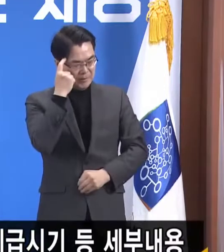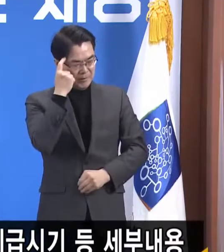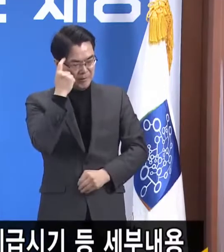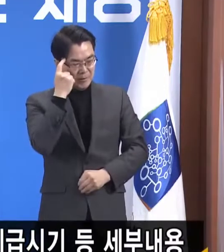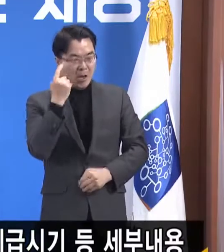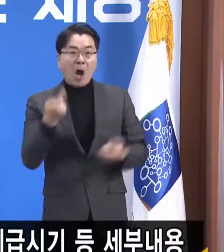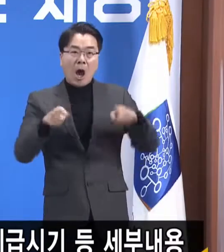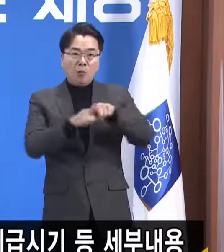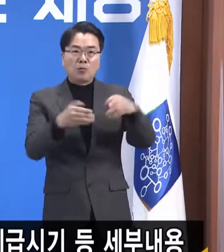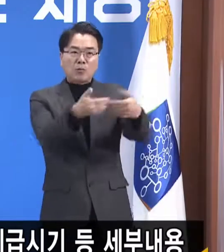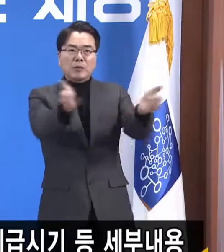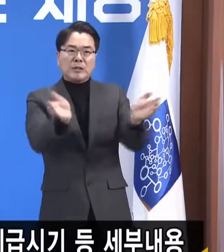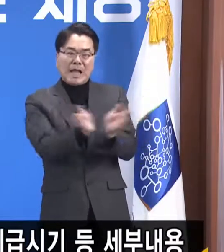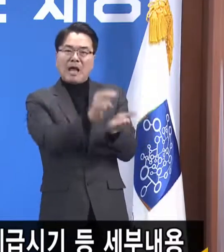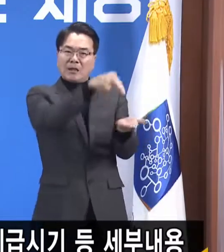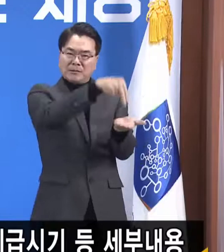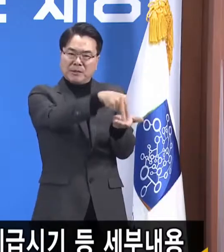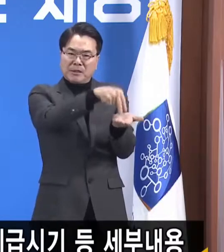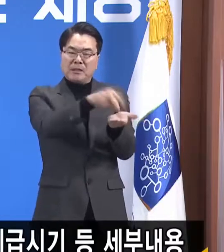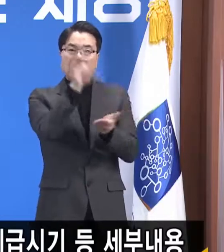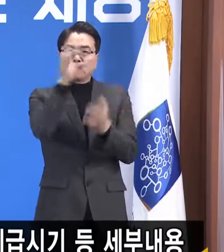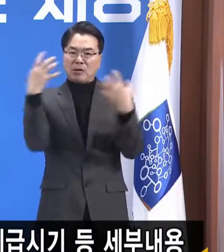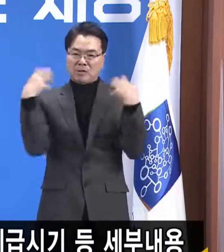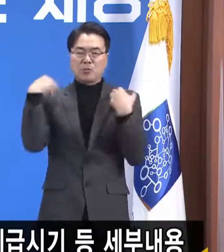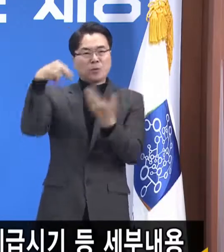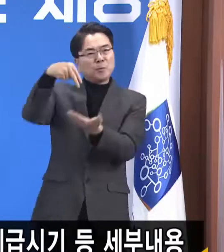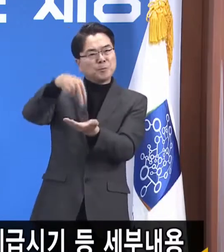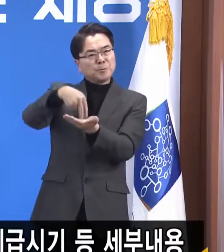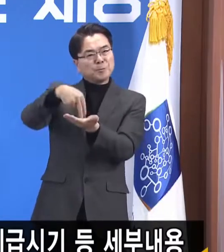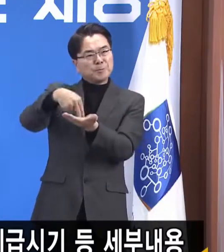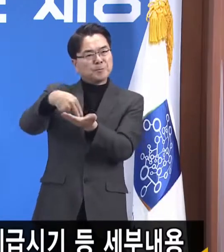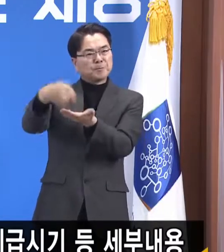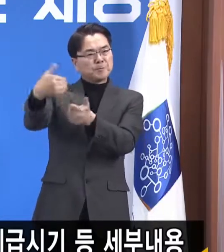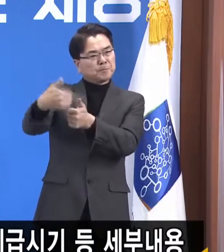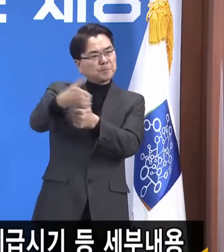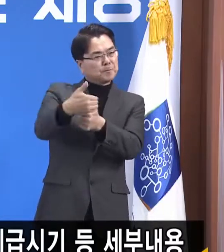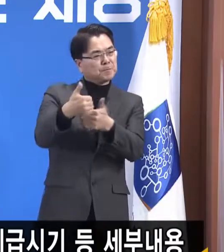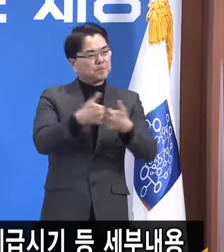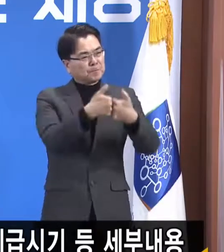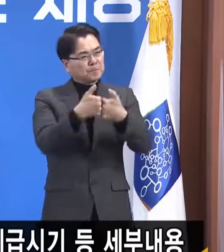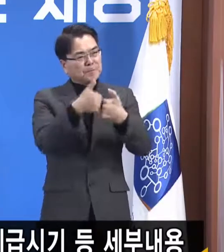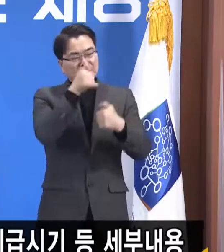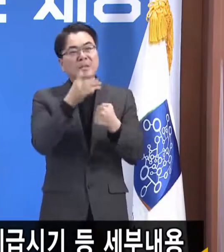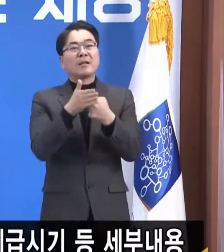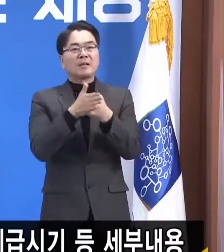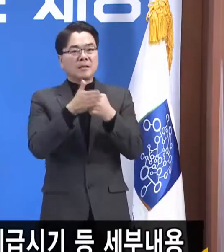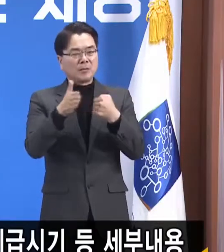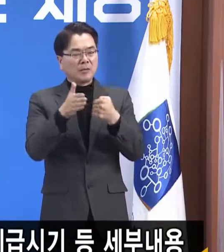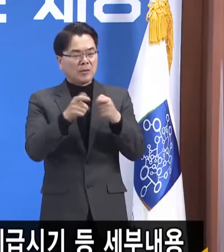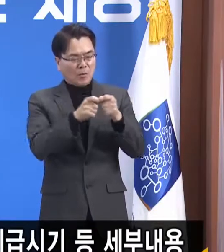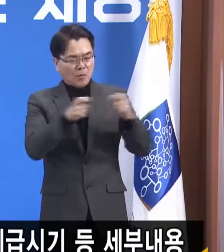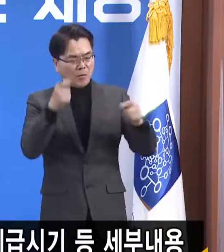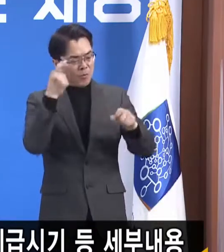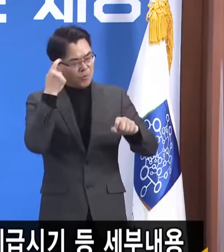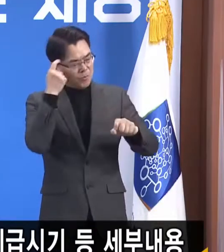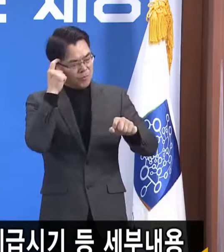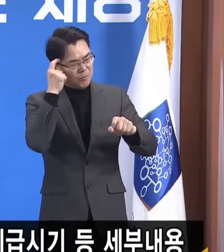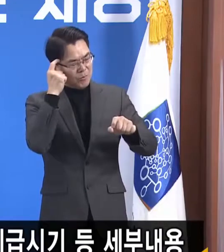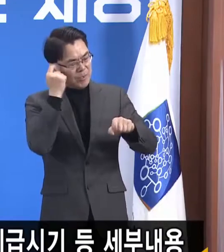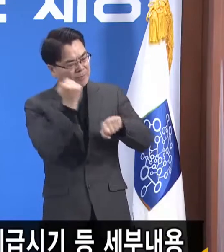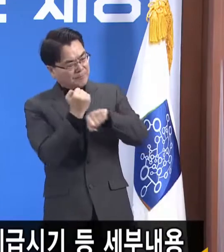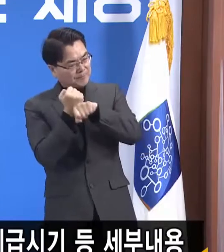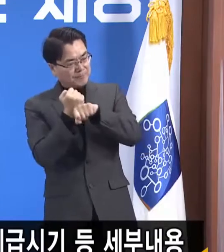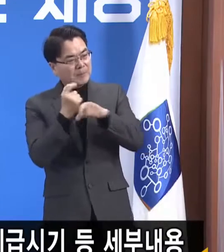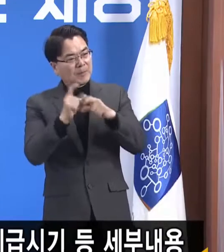입장과 또 중앙정부의 입장 요청사항을 고려해서 그간 많은 고심을 해온 결과